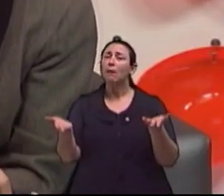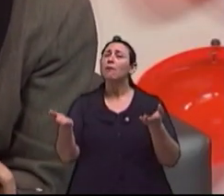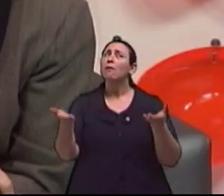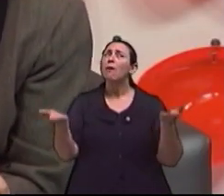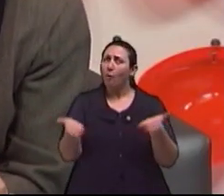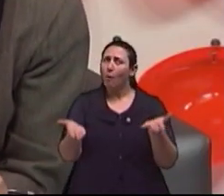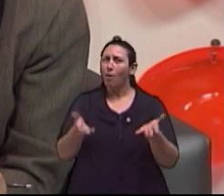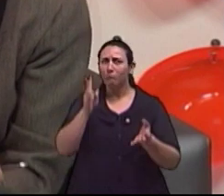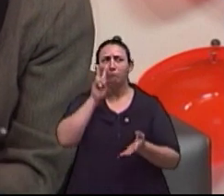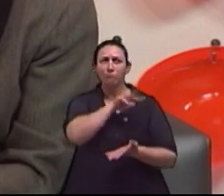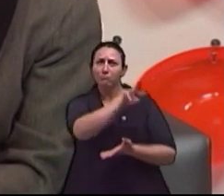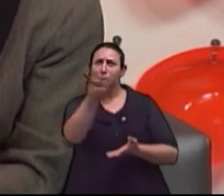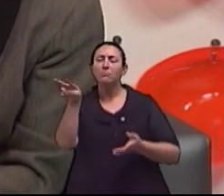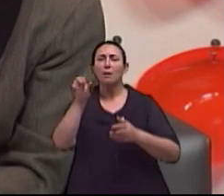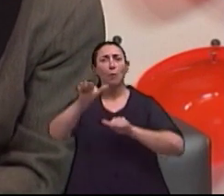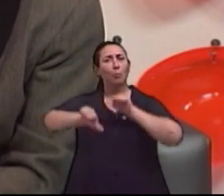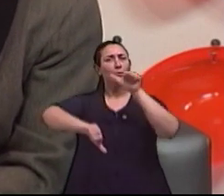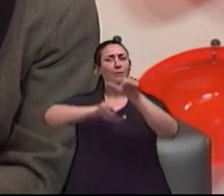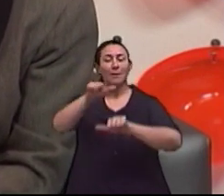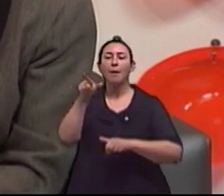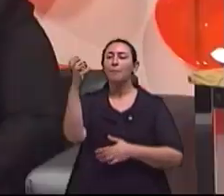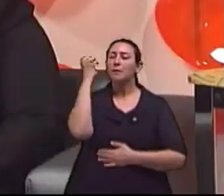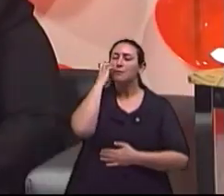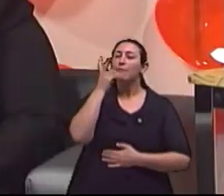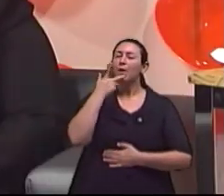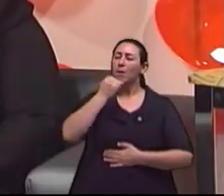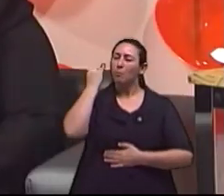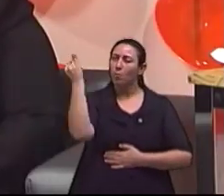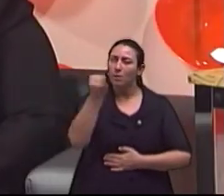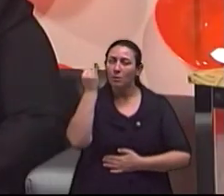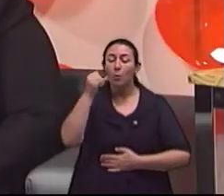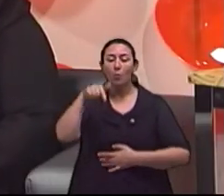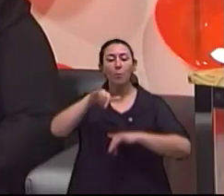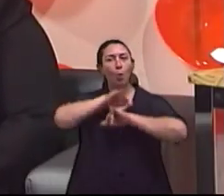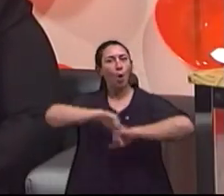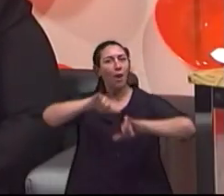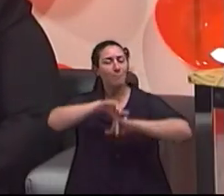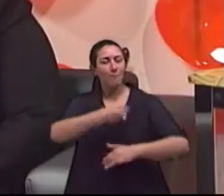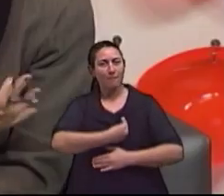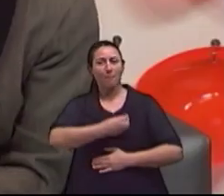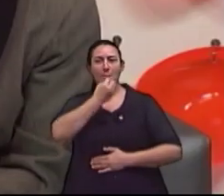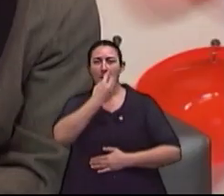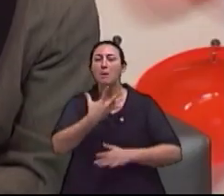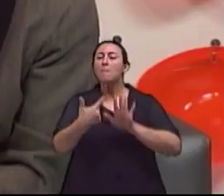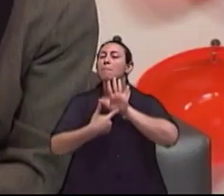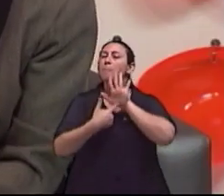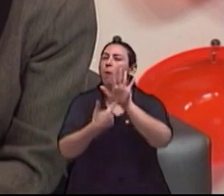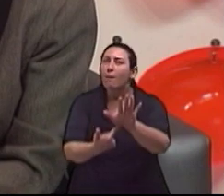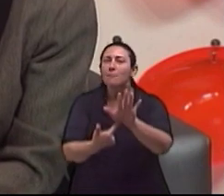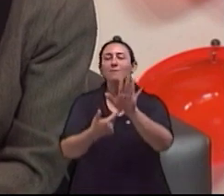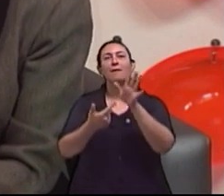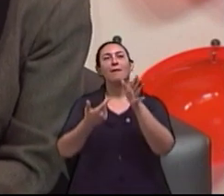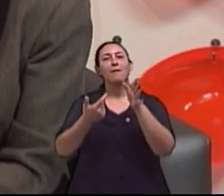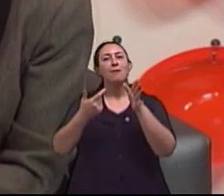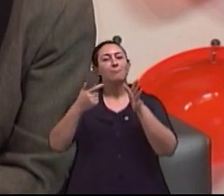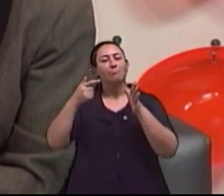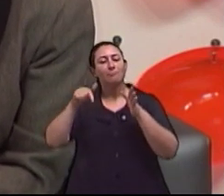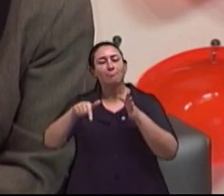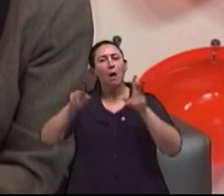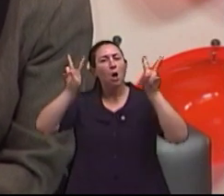mudando, né? A Patrícia fala da importância do programa, de trazer esse assunto. E eu tive, há uns anos atrás,